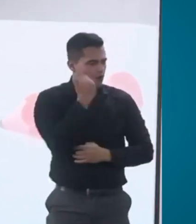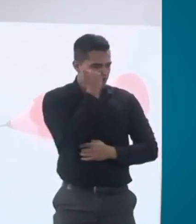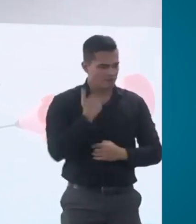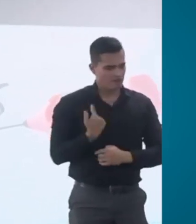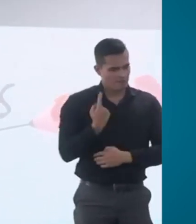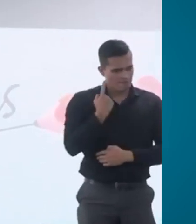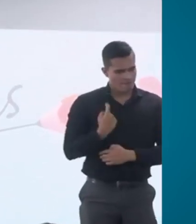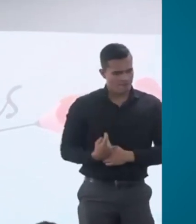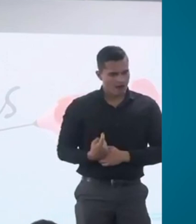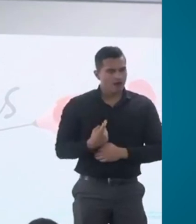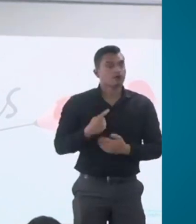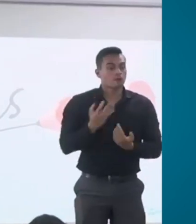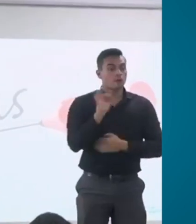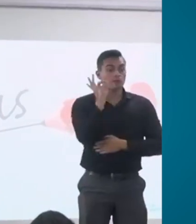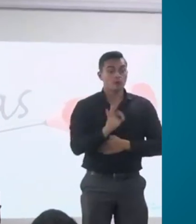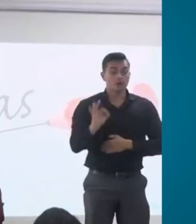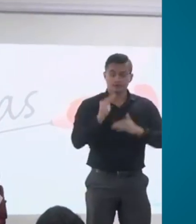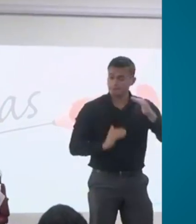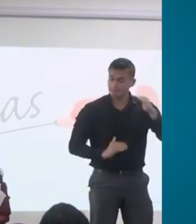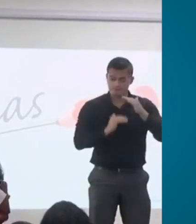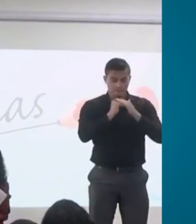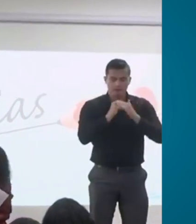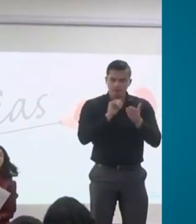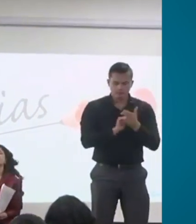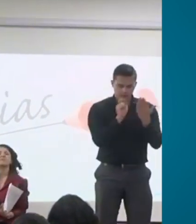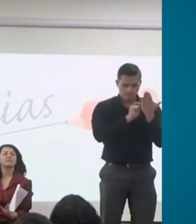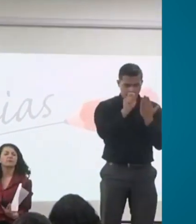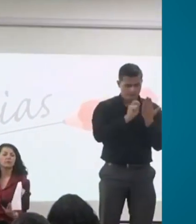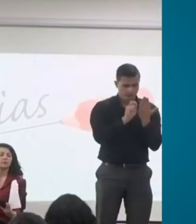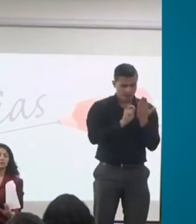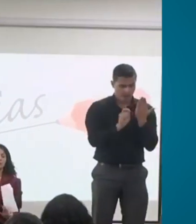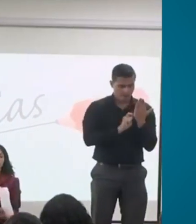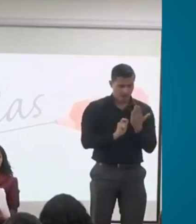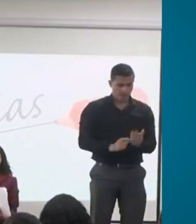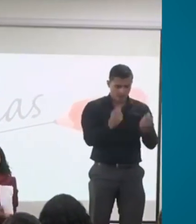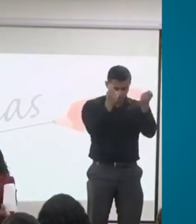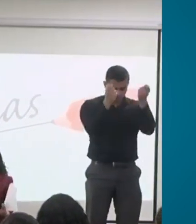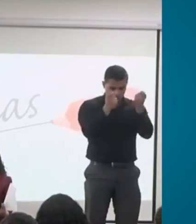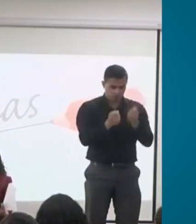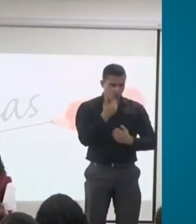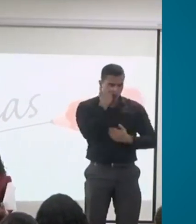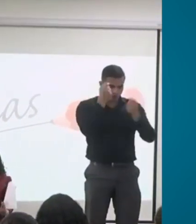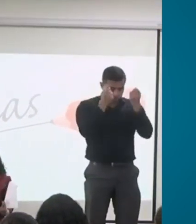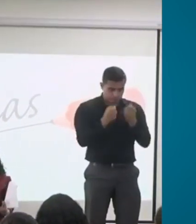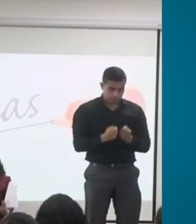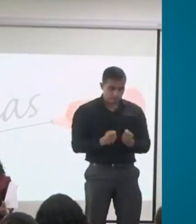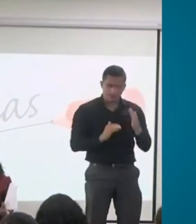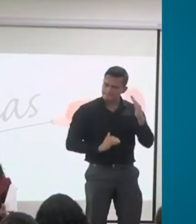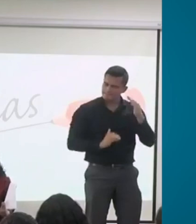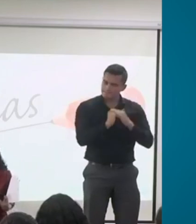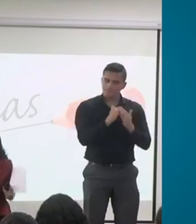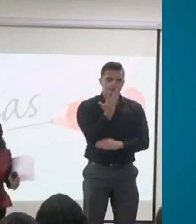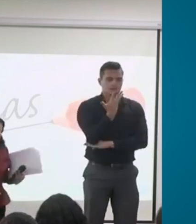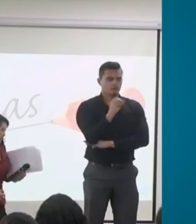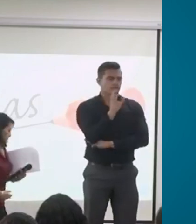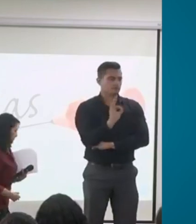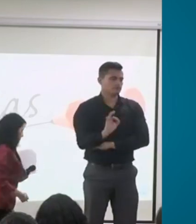El máximo porcentaje que puede haber sumando todas las patologías, condiciones de salud es un 50% y un título